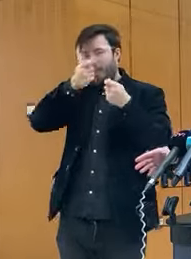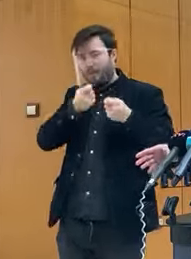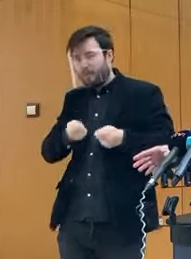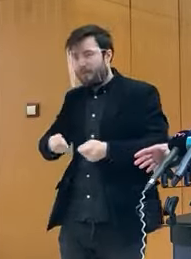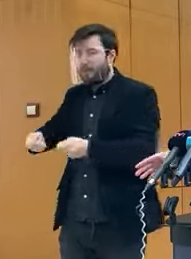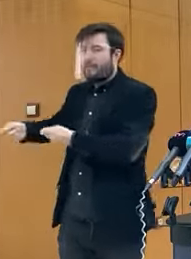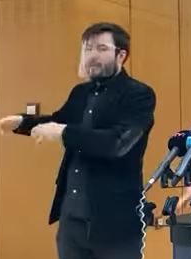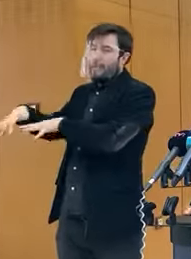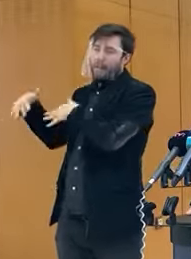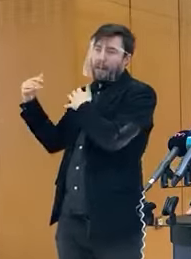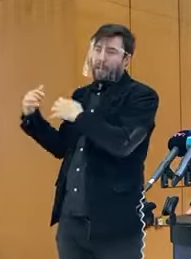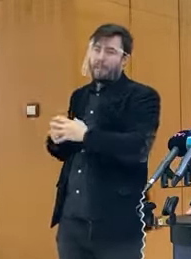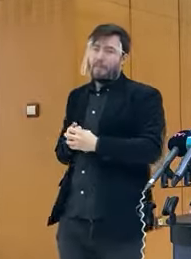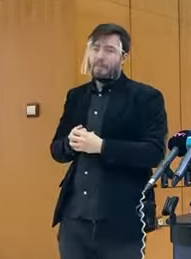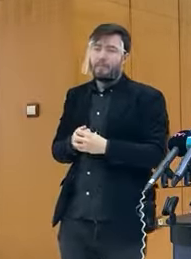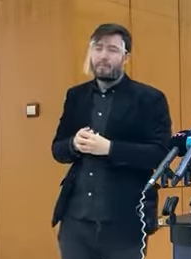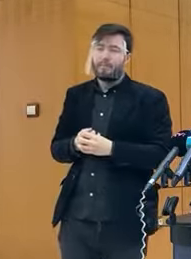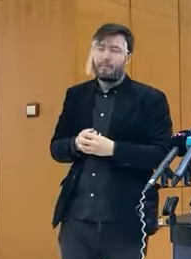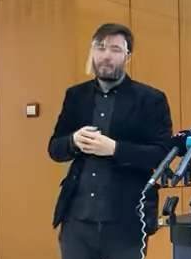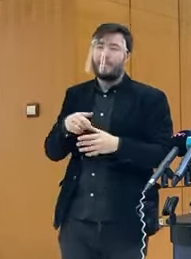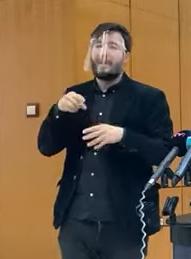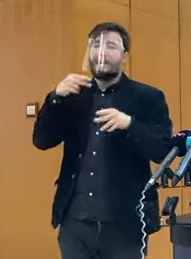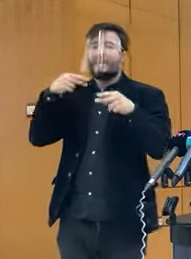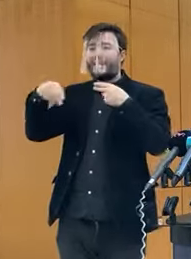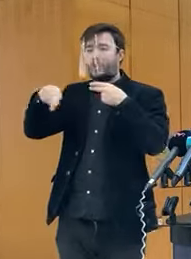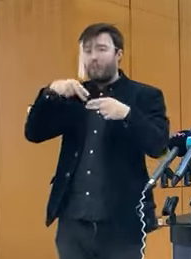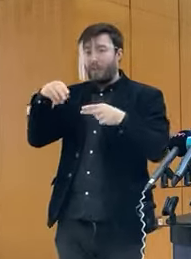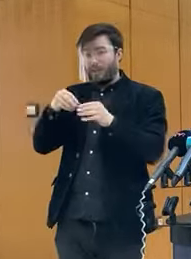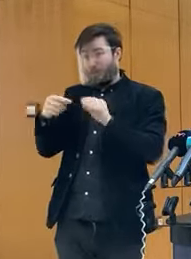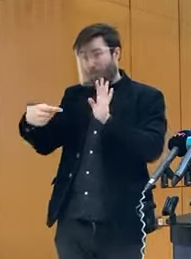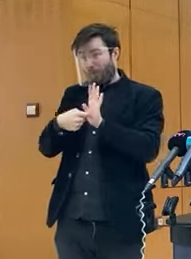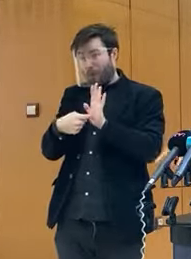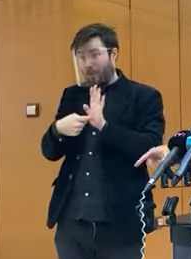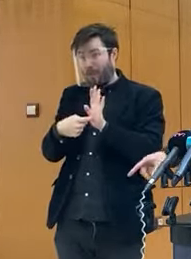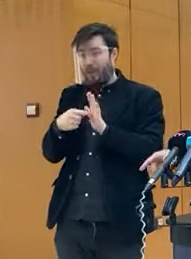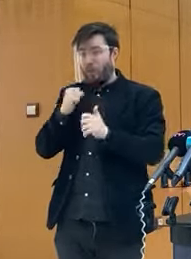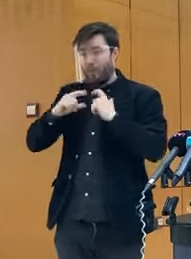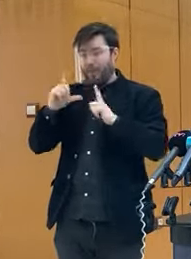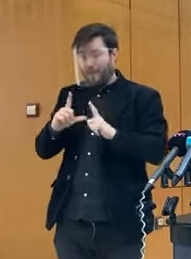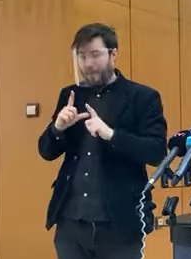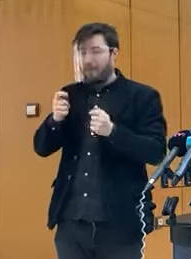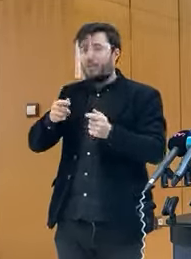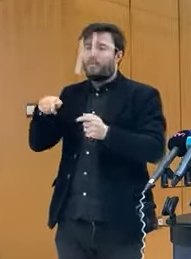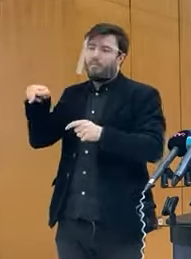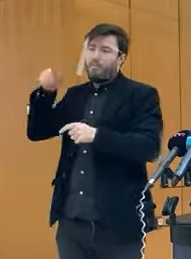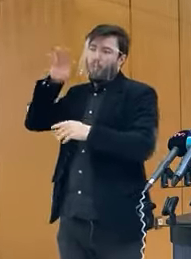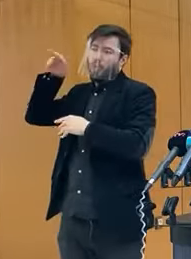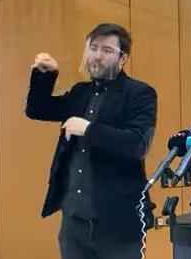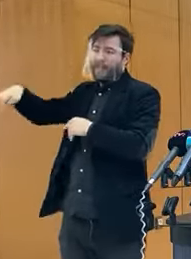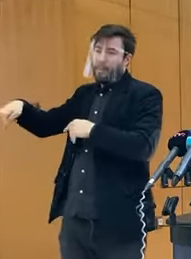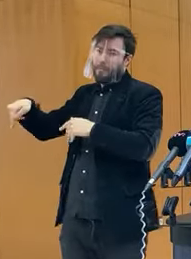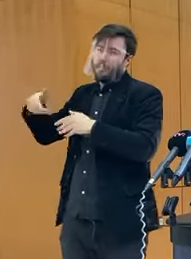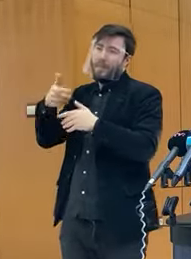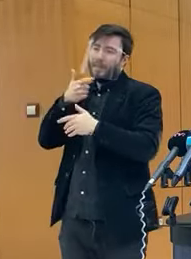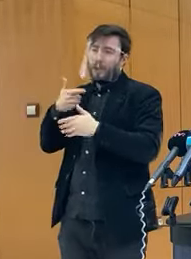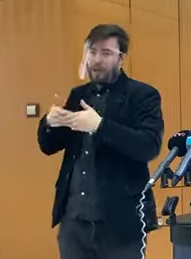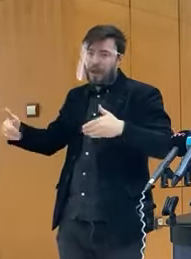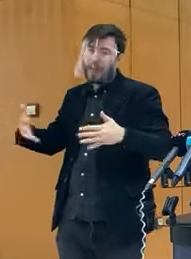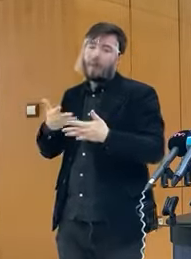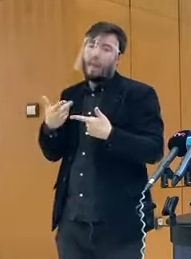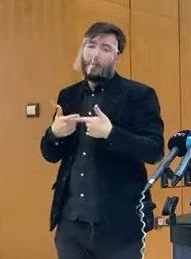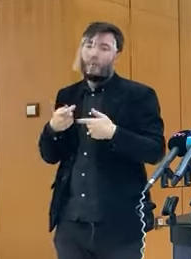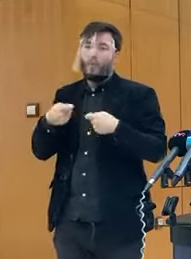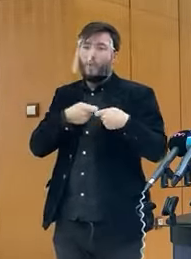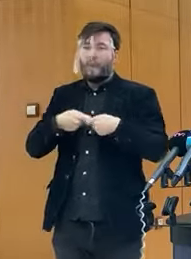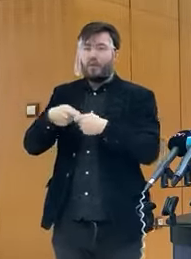ktorá je veľmi dôležitá pri tomto bode, tak musí prebehnúť na pôde Národnej rady, alebo na pôde Koaličnej